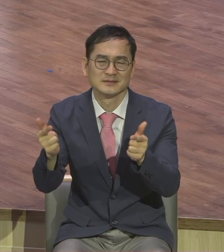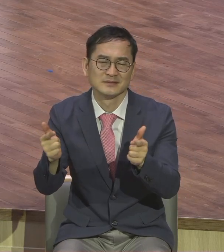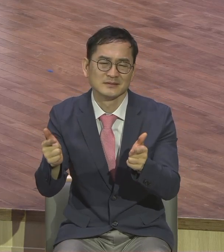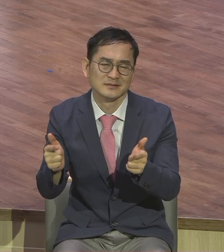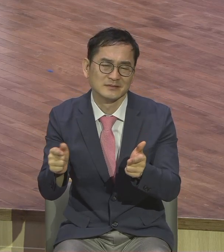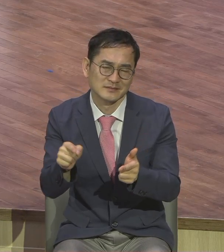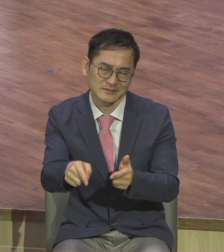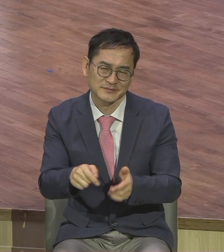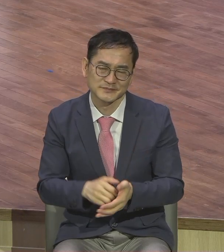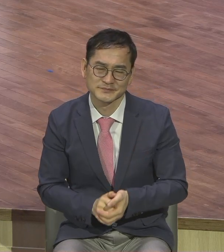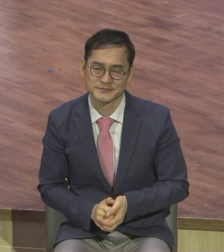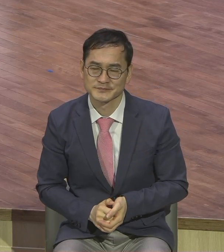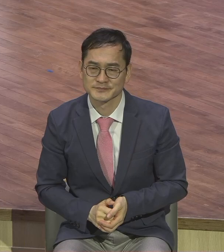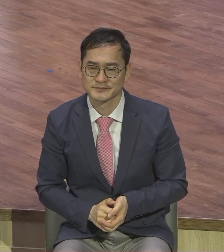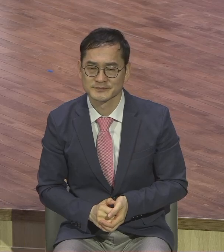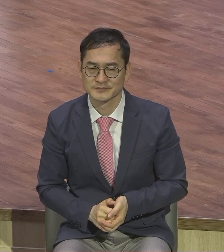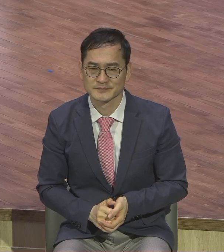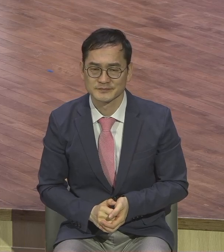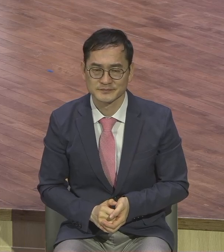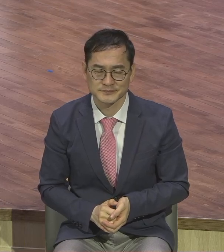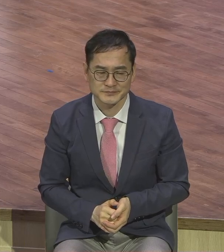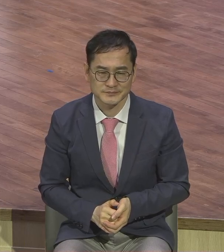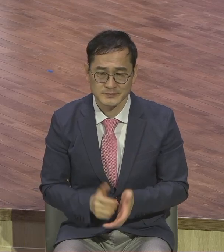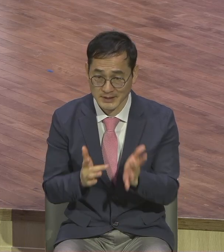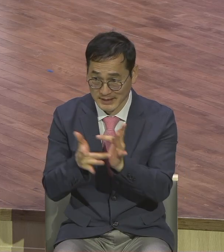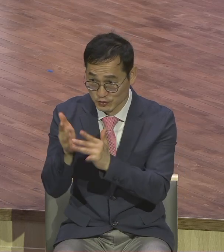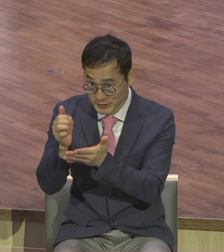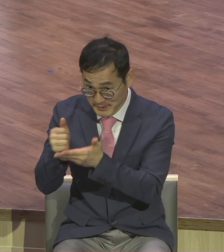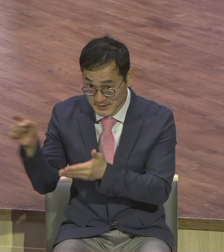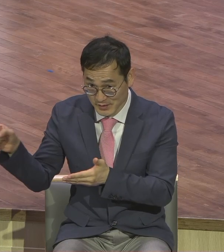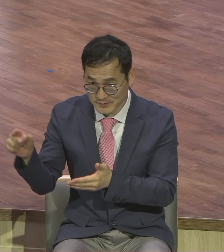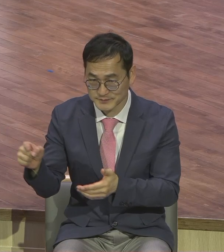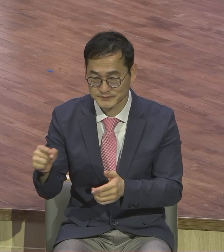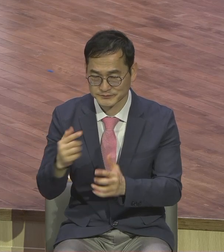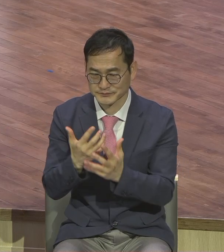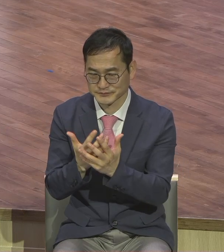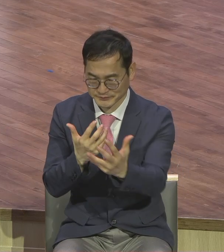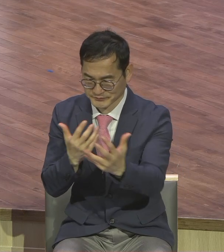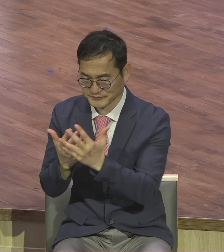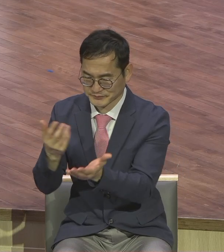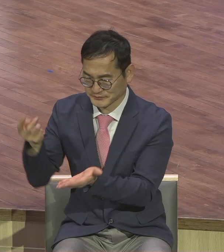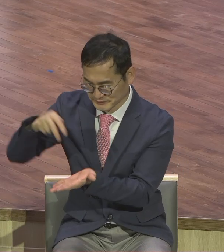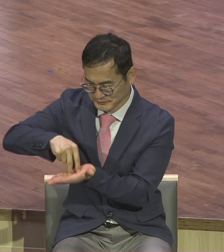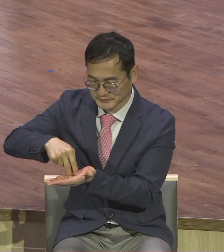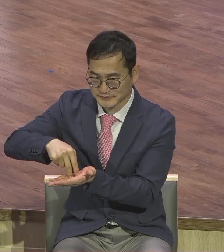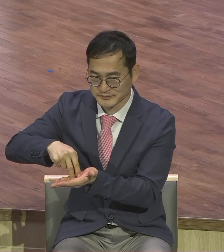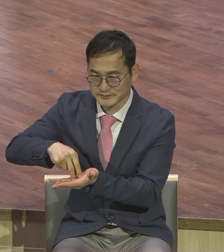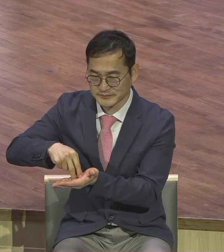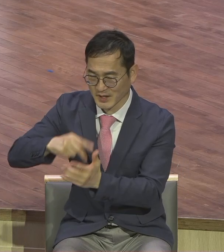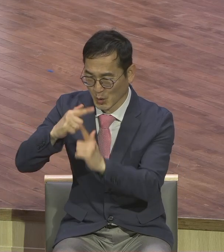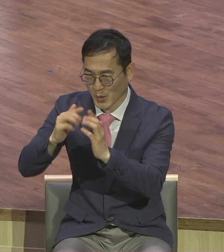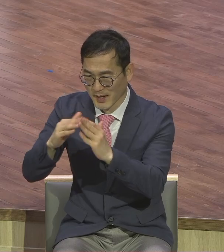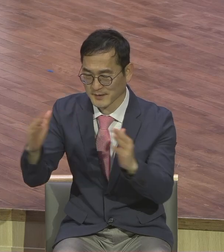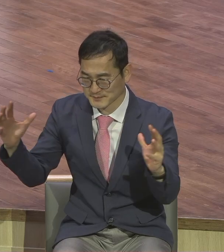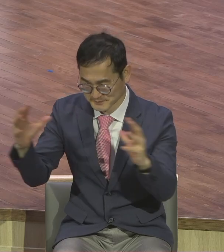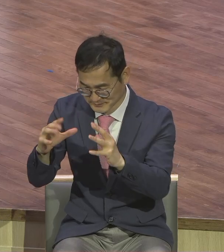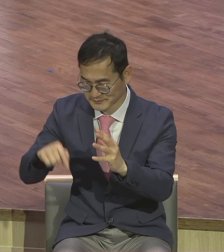오늘 본문에 보면 예수님께서 성전에서 가르칠 때에 대상들과 백성들이 장노들이 나와서 너 무슨 권위로